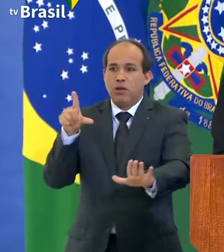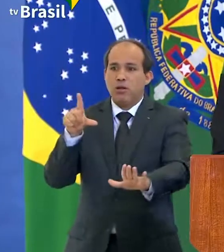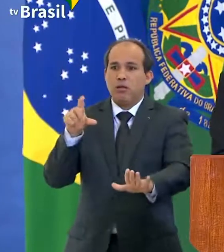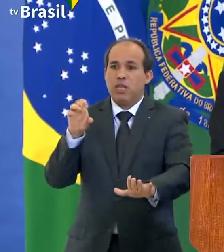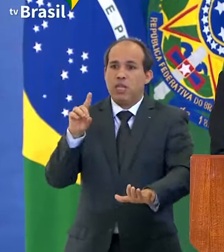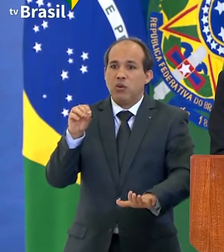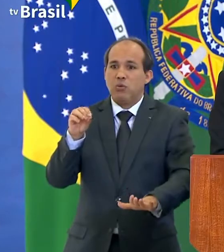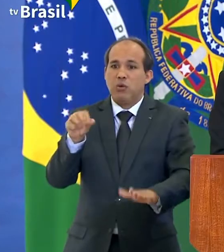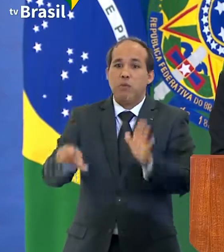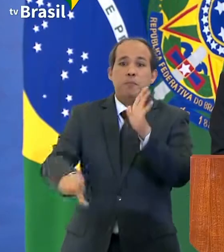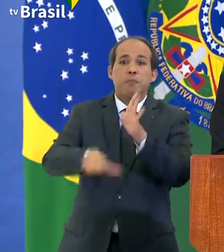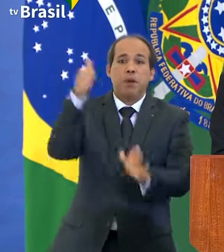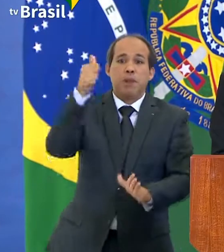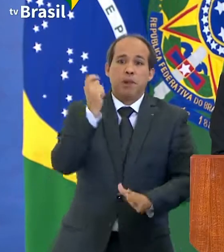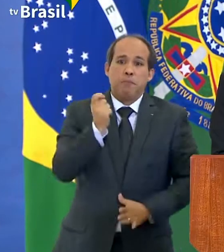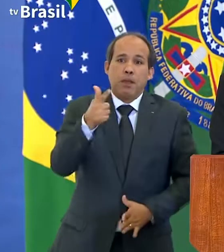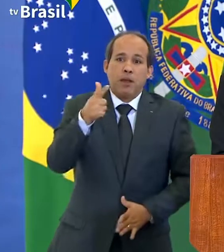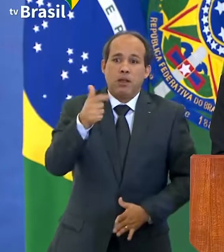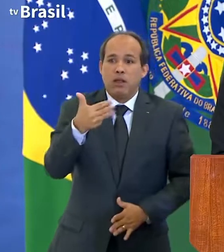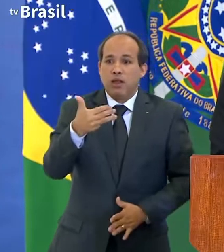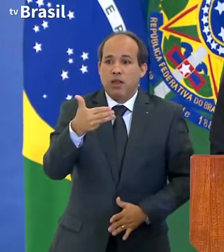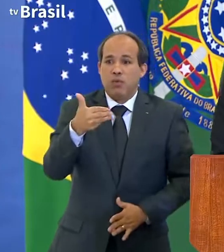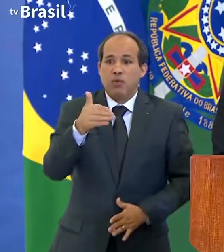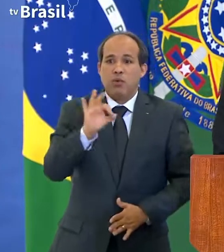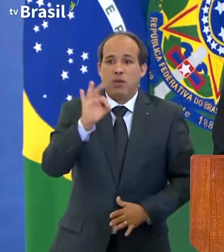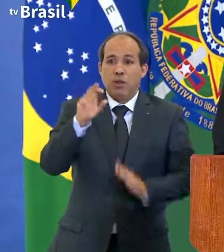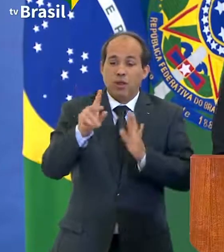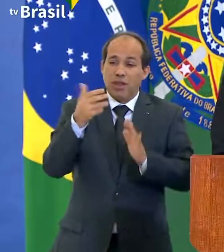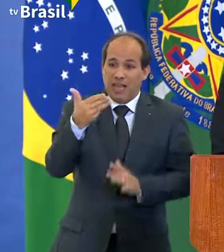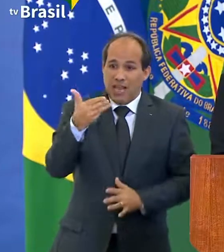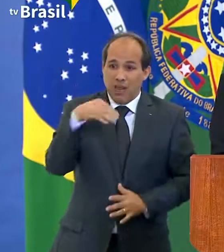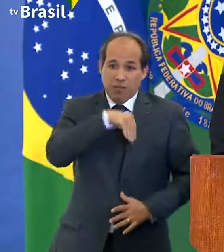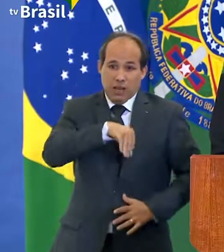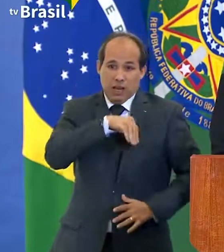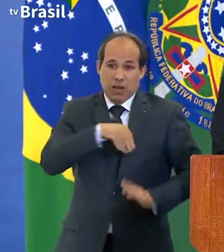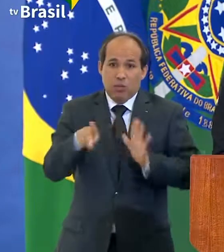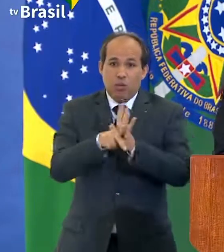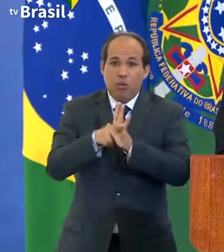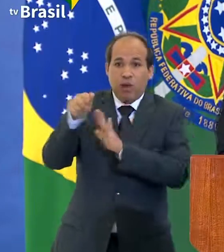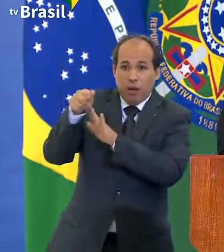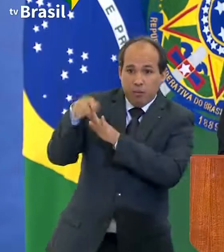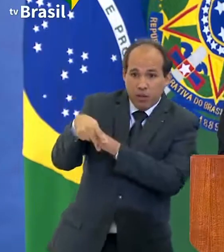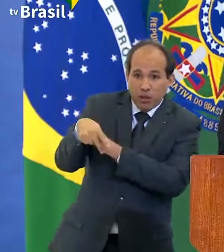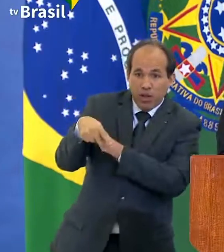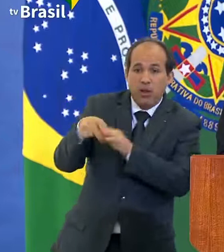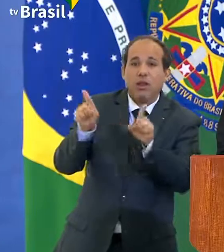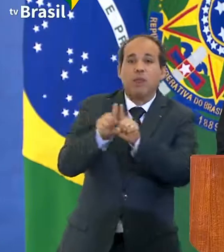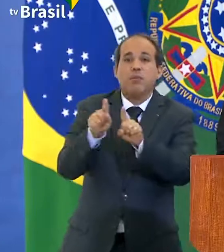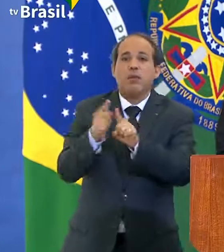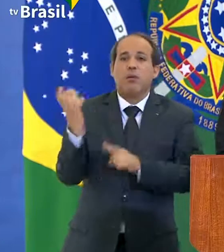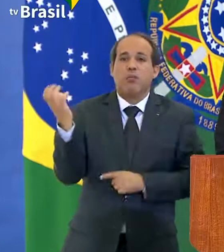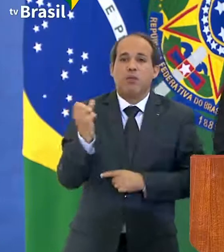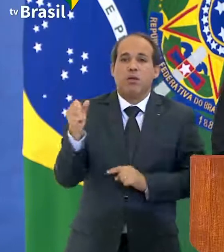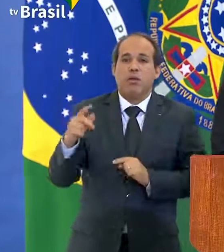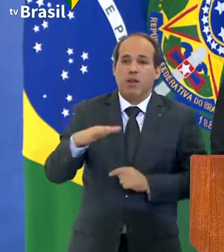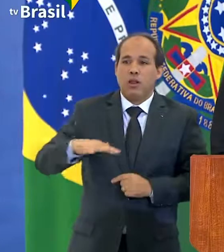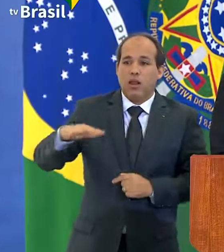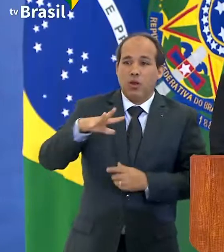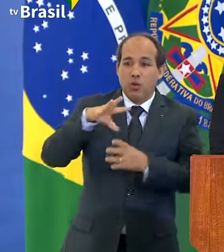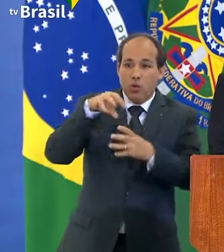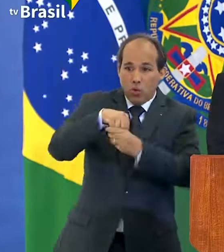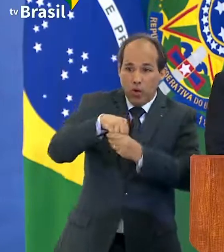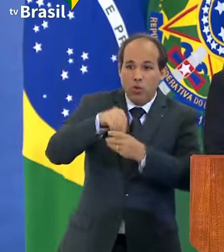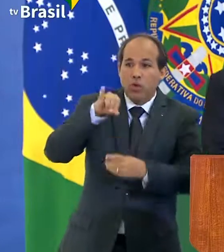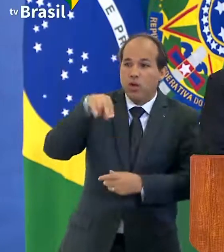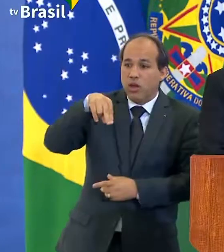primeira parcela do décimo terceiro para aposentados e pensionistas do INSS. E